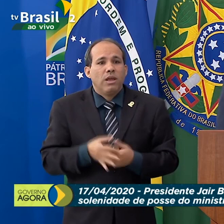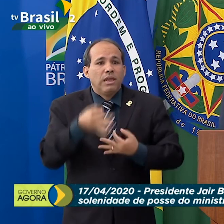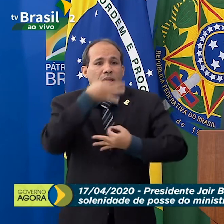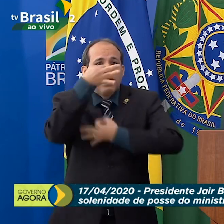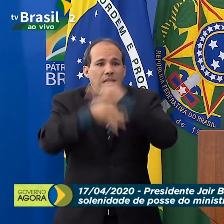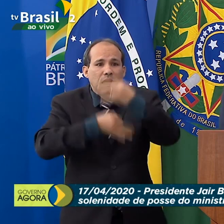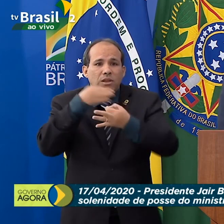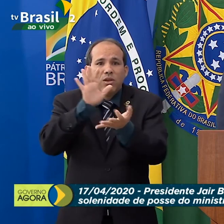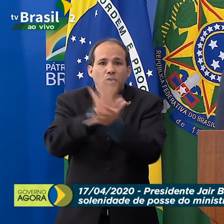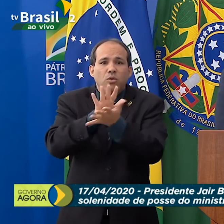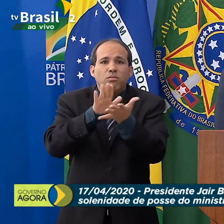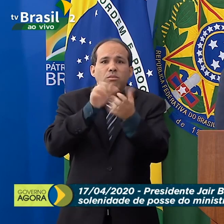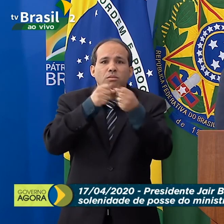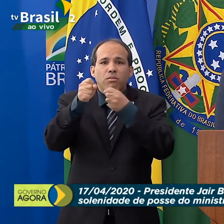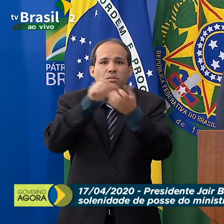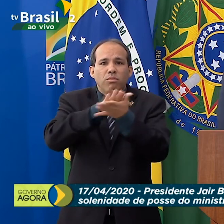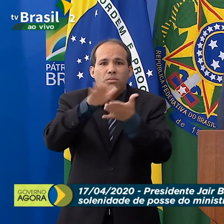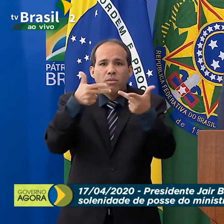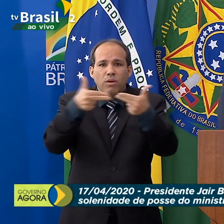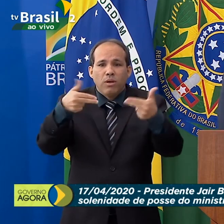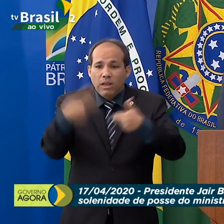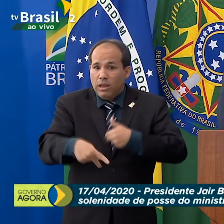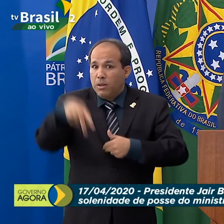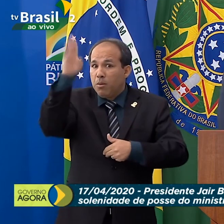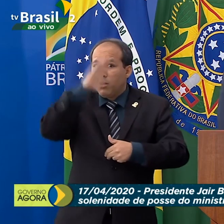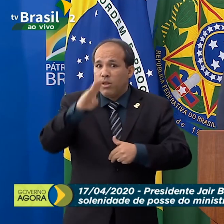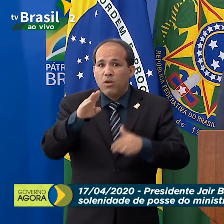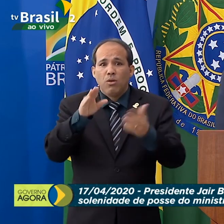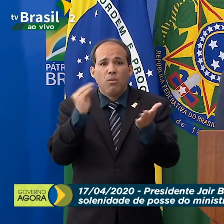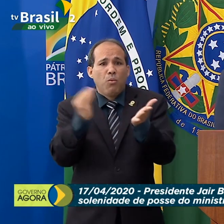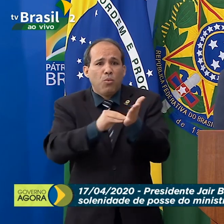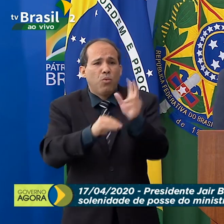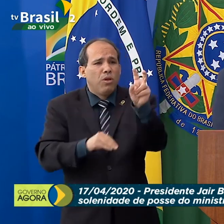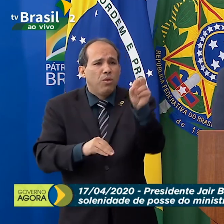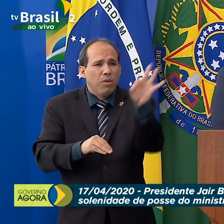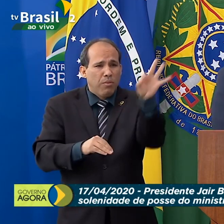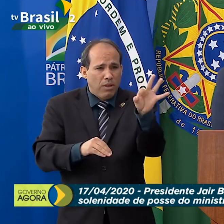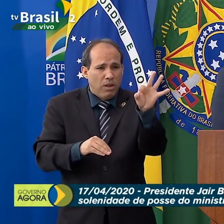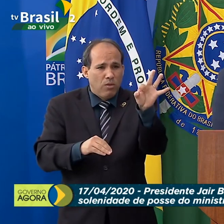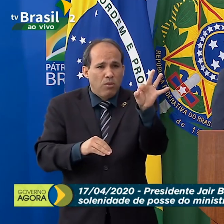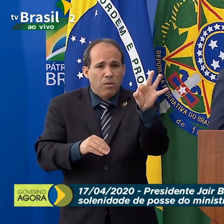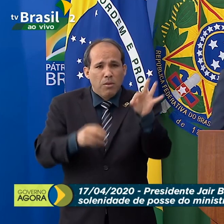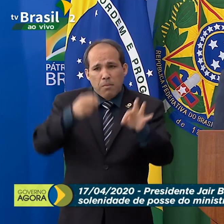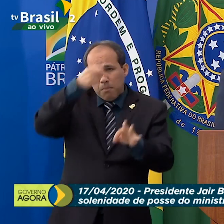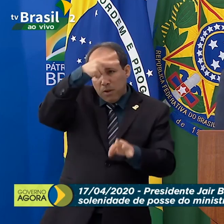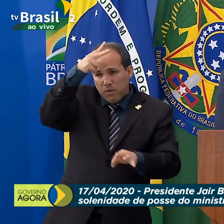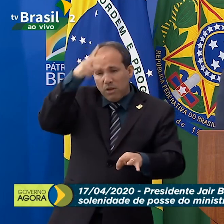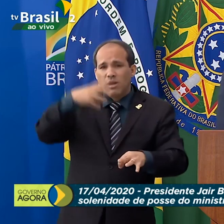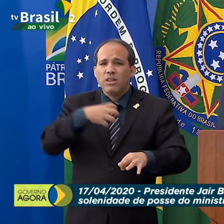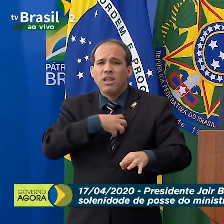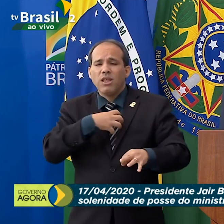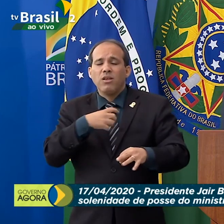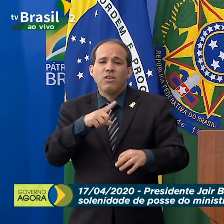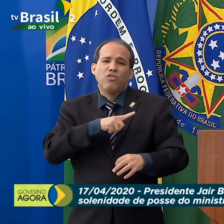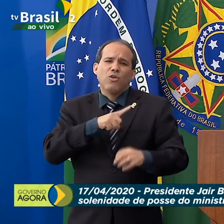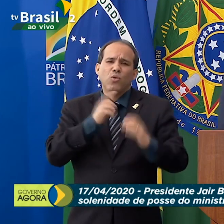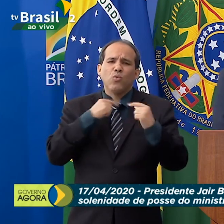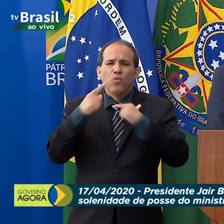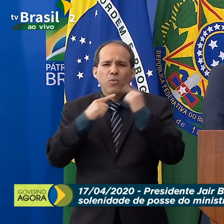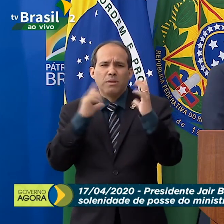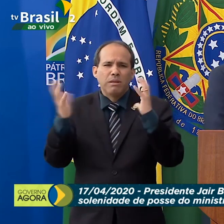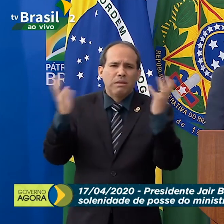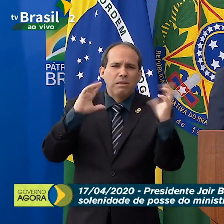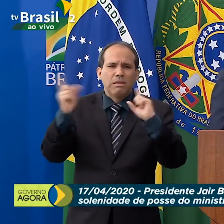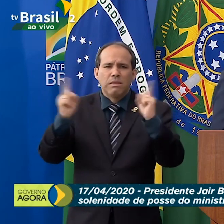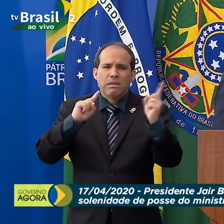estados e municípios. 50% dos prefeitos estão divididos no tocante à abertura. Até pouco tempo era 100% o contrário.